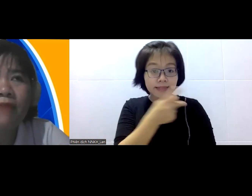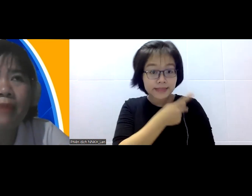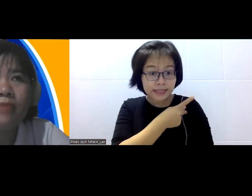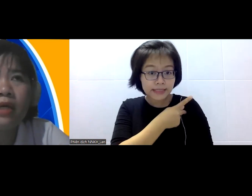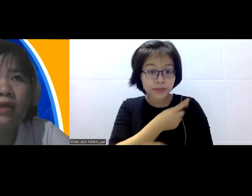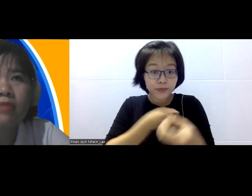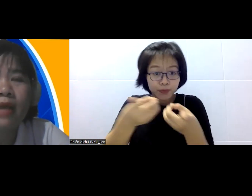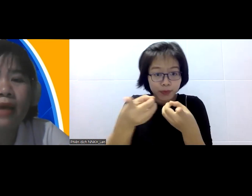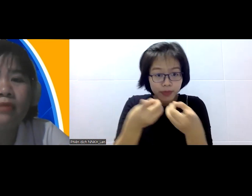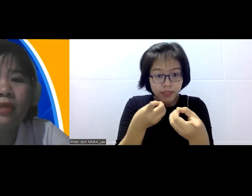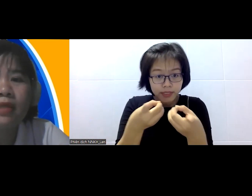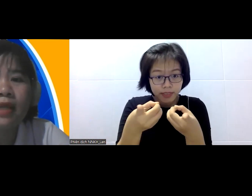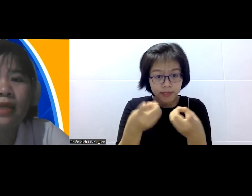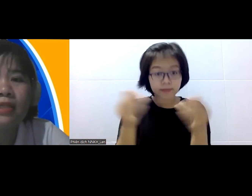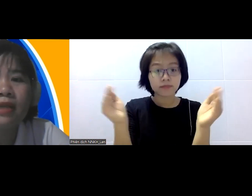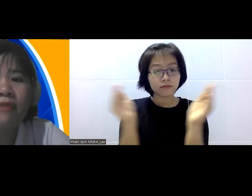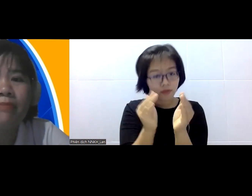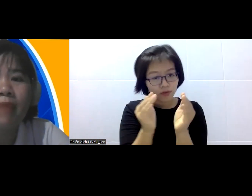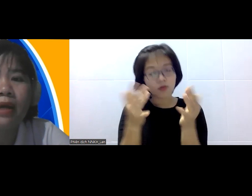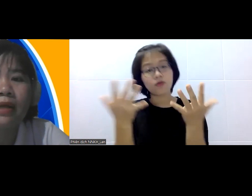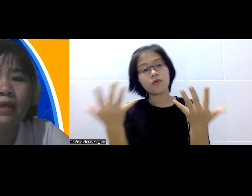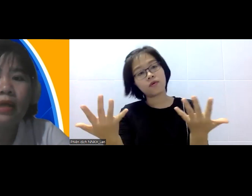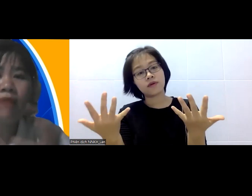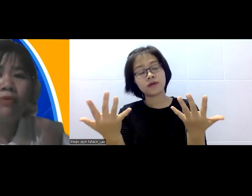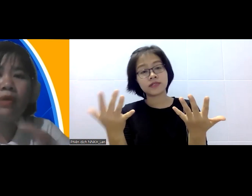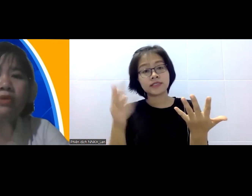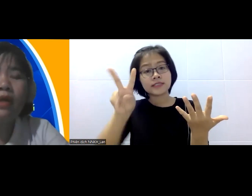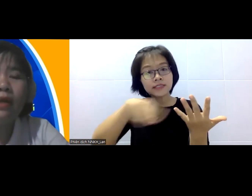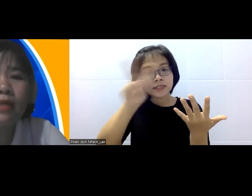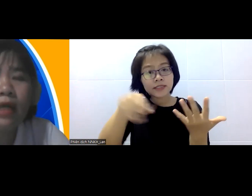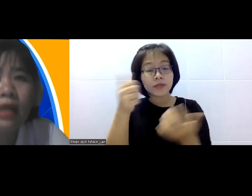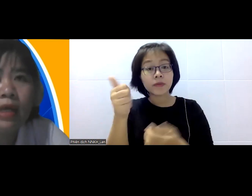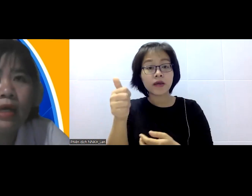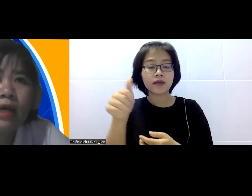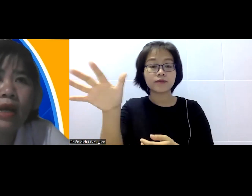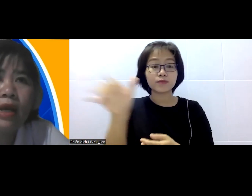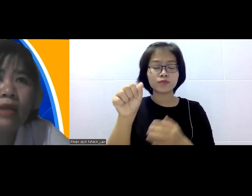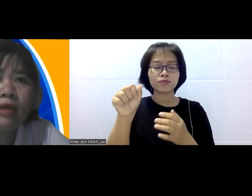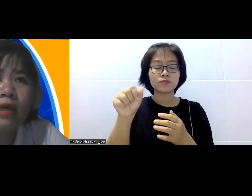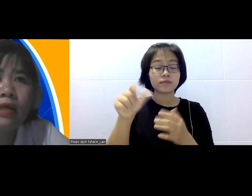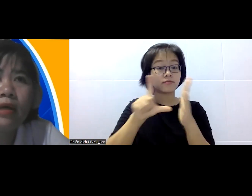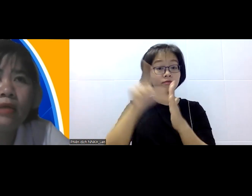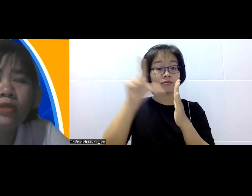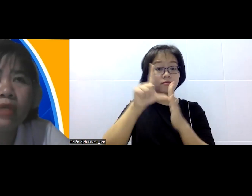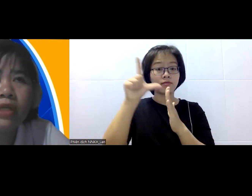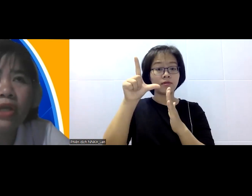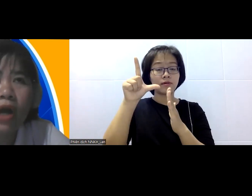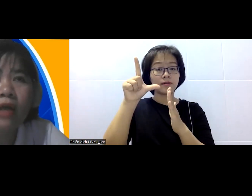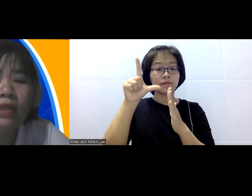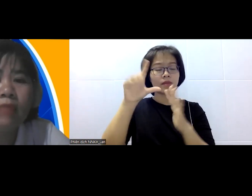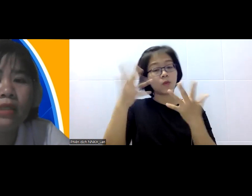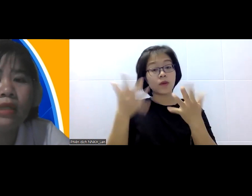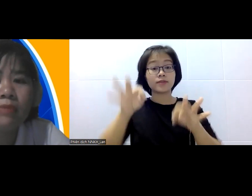các sản phẩm nông sản gia tăng giá trị sản phẩm bằng cái vùng nguyên liệu chất lượng đó hay là những cái sư thị